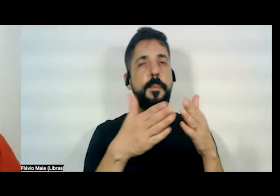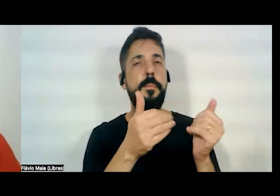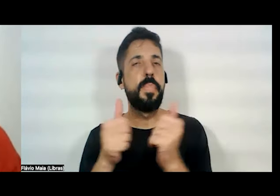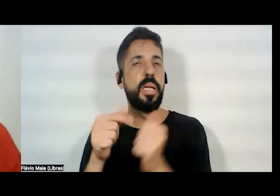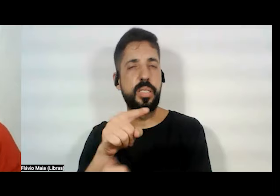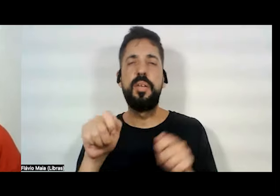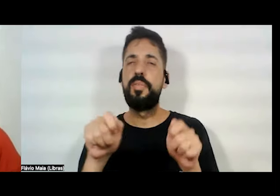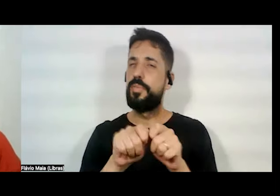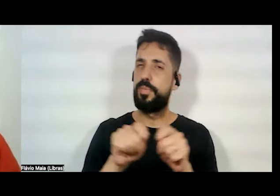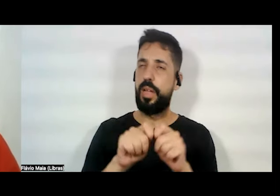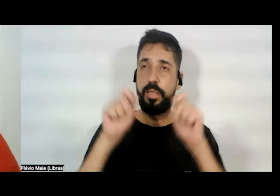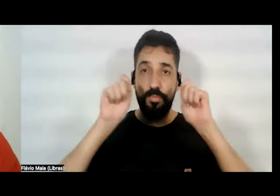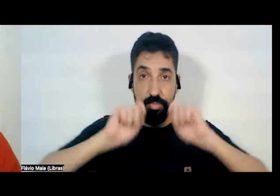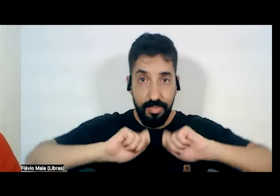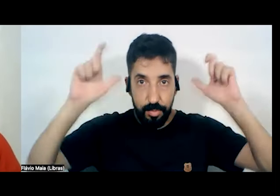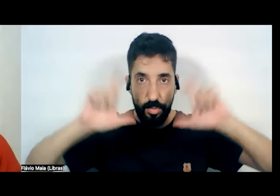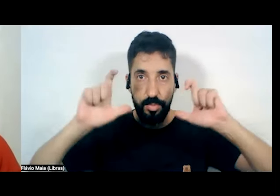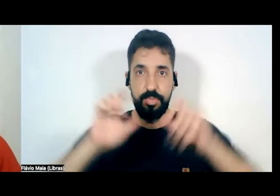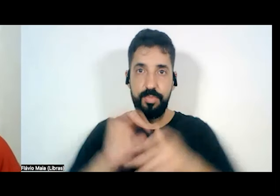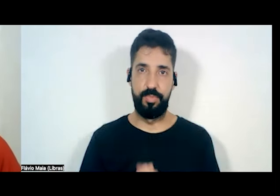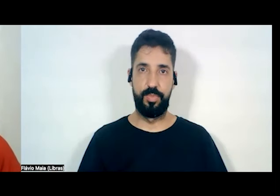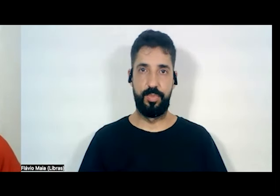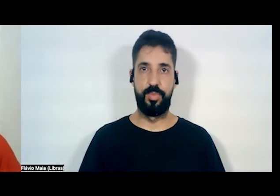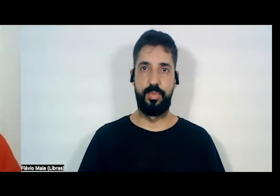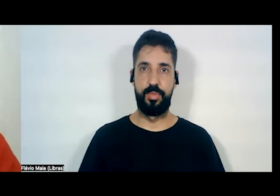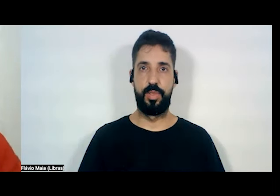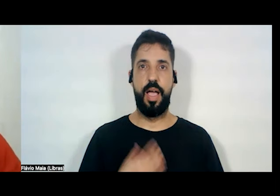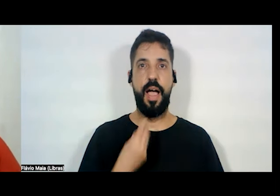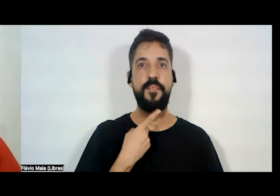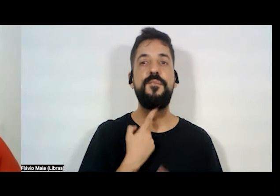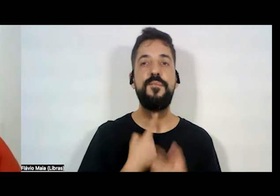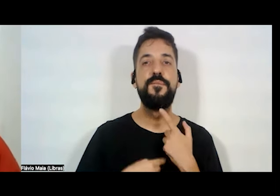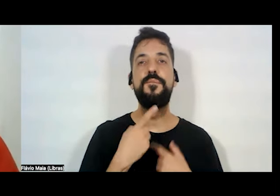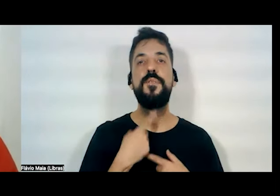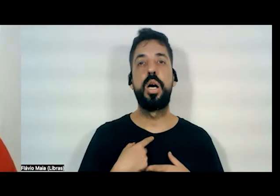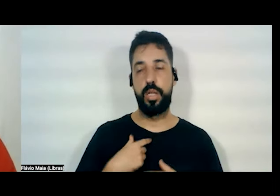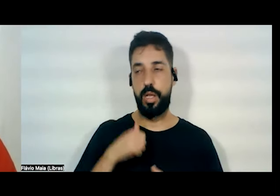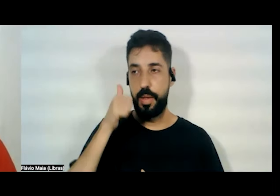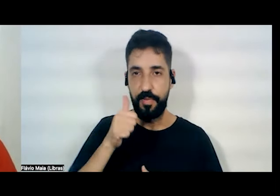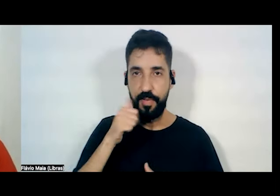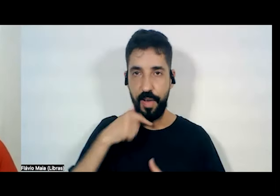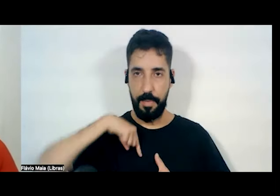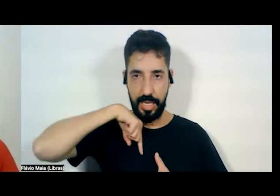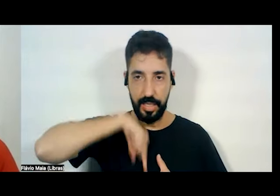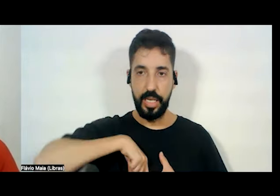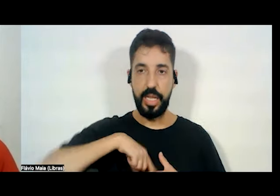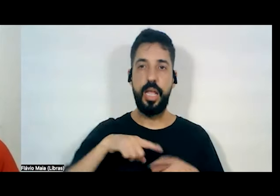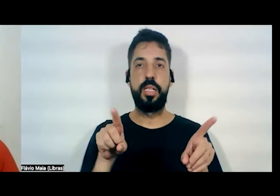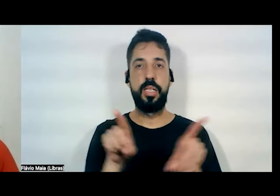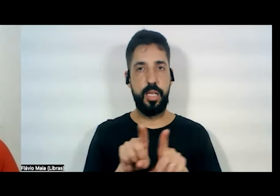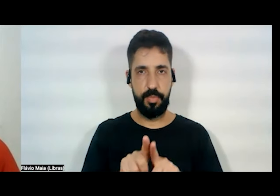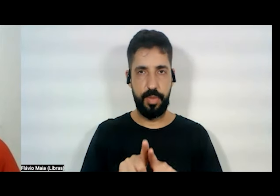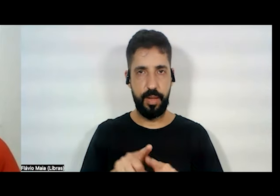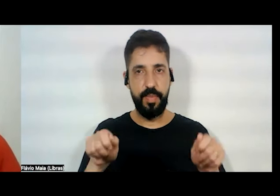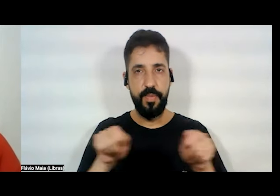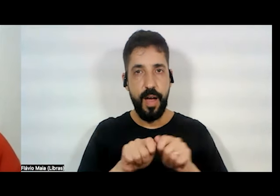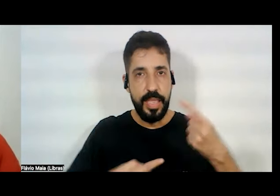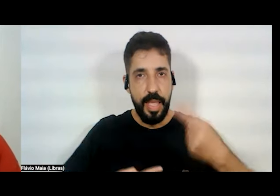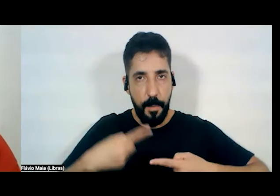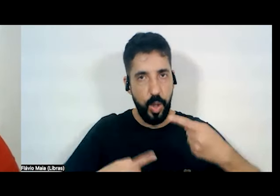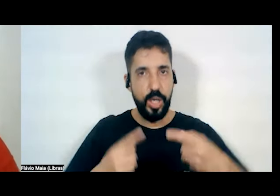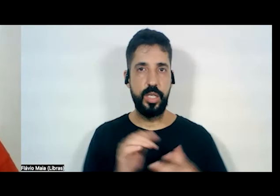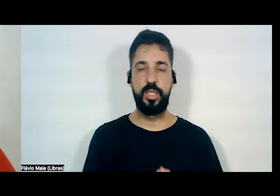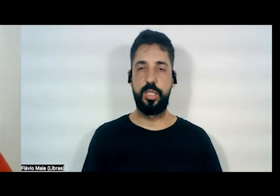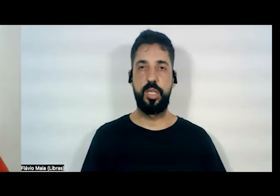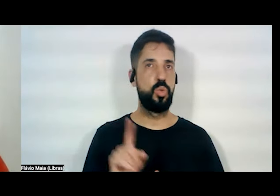despertar essa disposição do feminino também no seu fazer política. que não tem